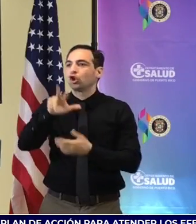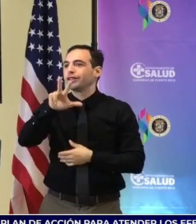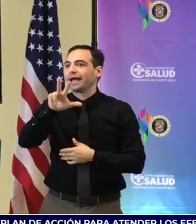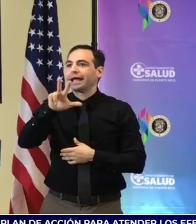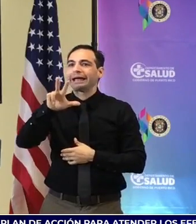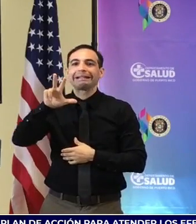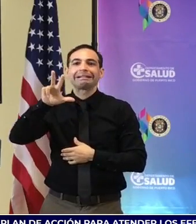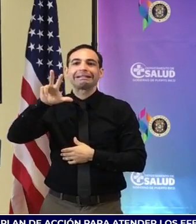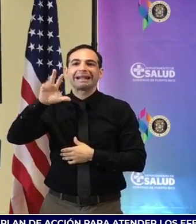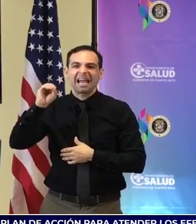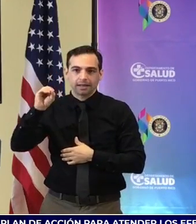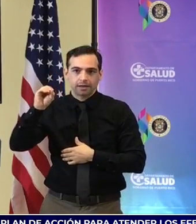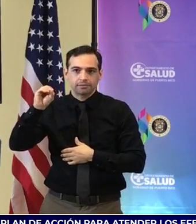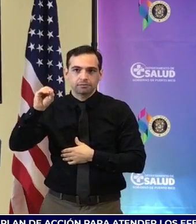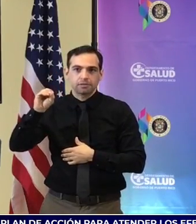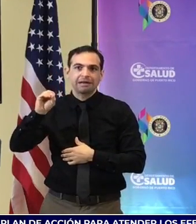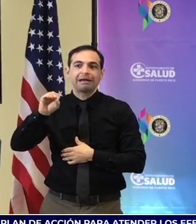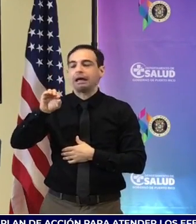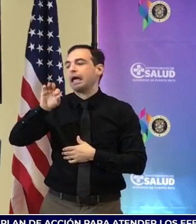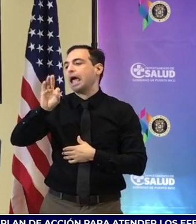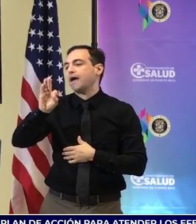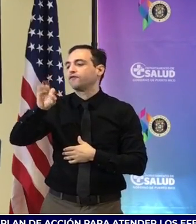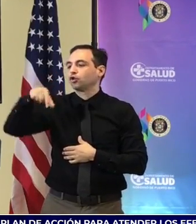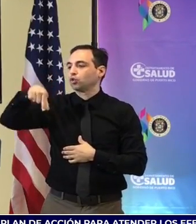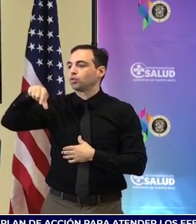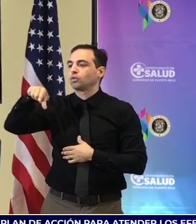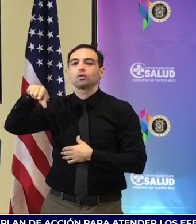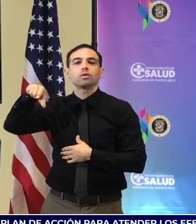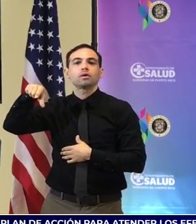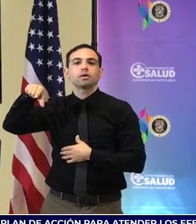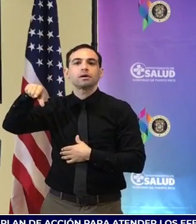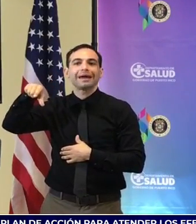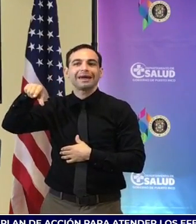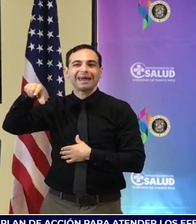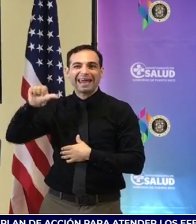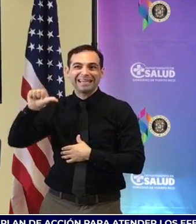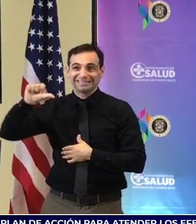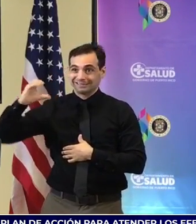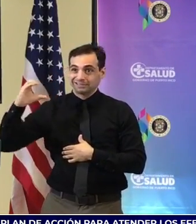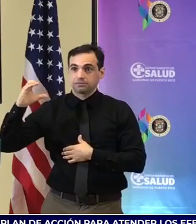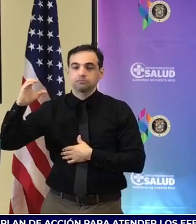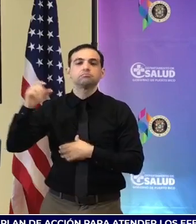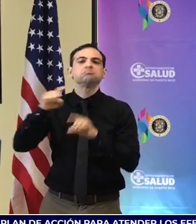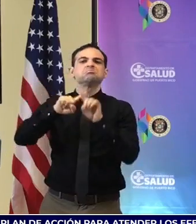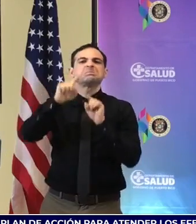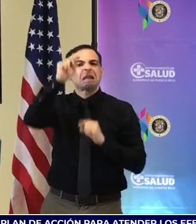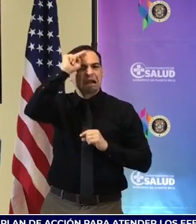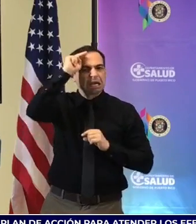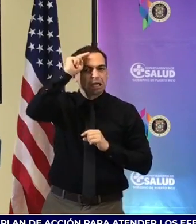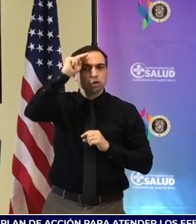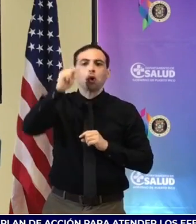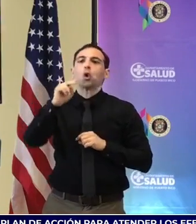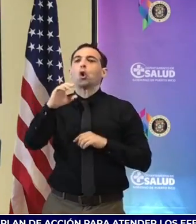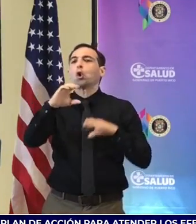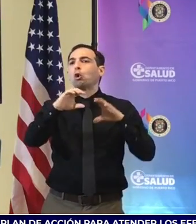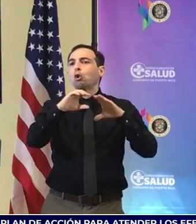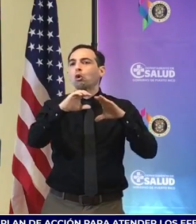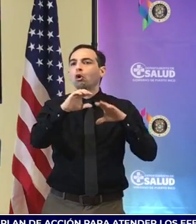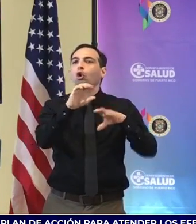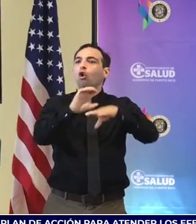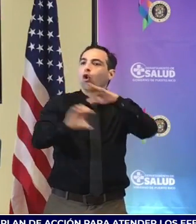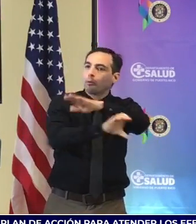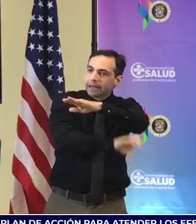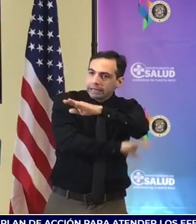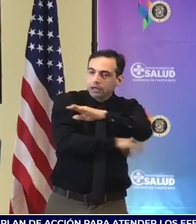FQAC. decir, estamos ubicados en varios municipios de la montaña, estamos en Bayamón, Naranjito, Comerío, estamos en Corozalto,